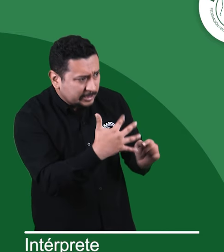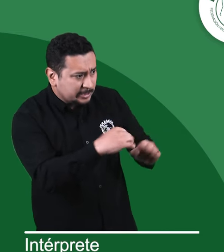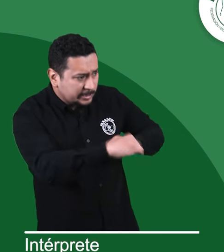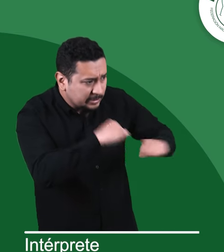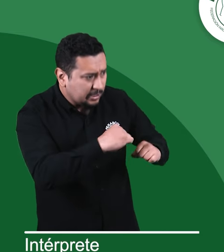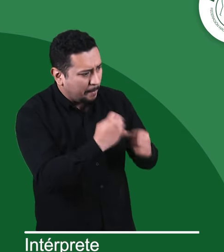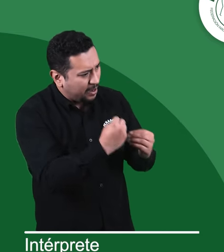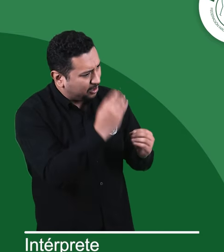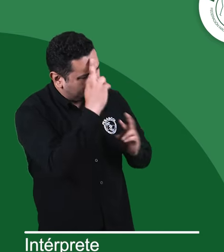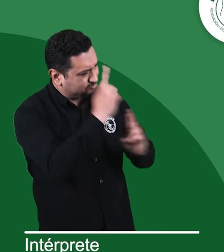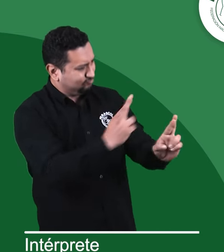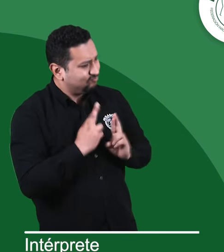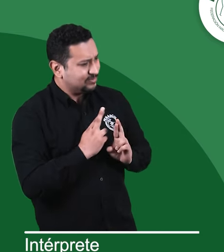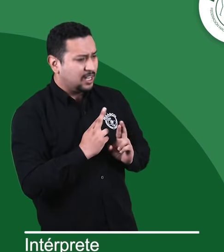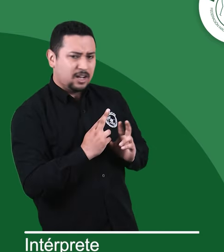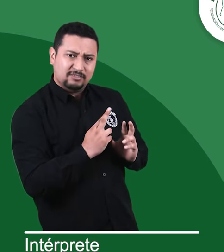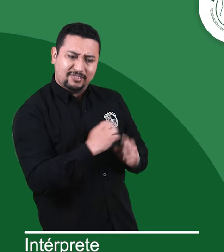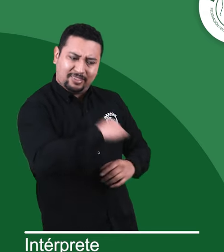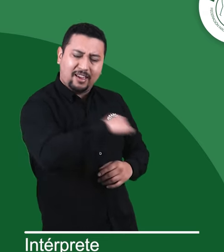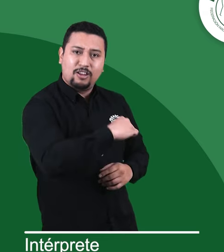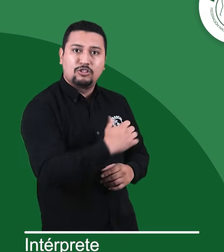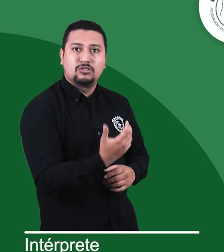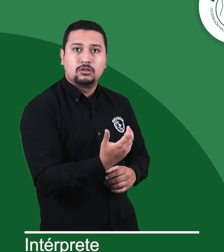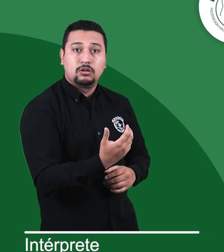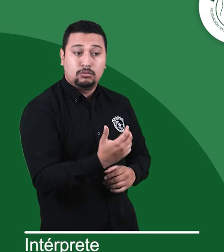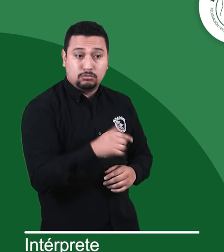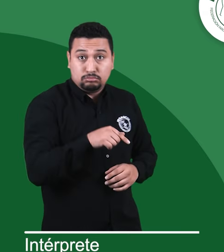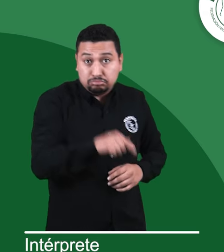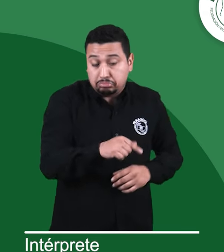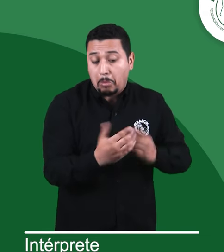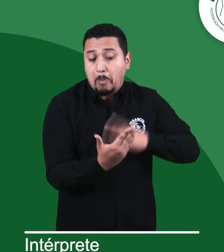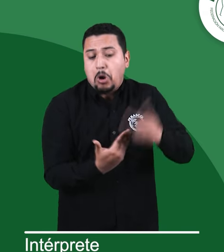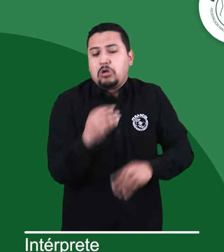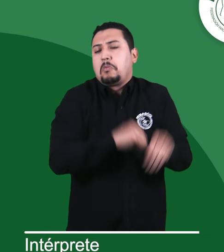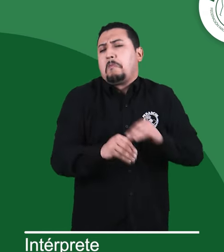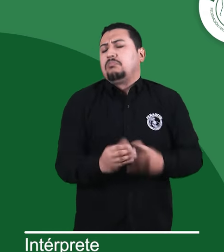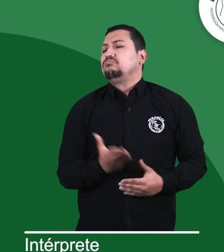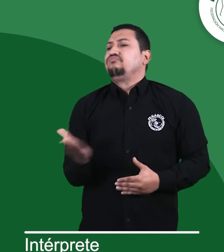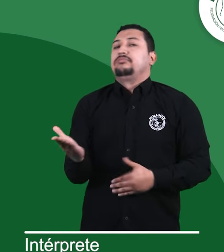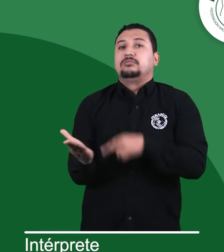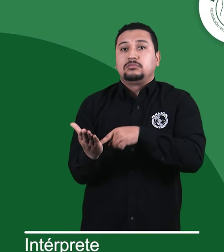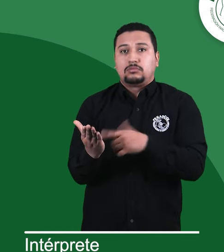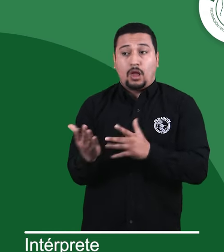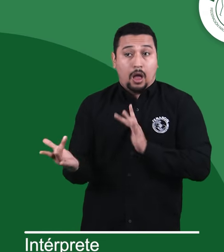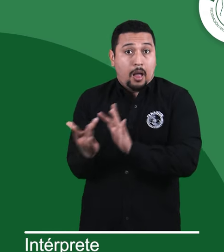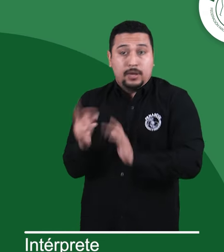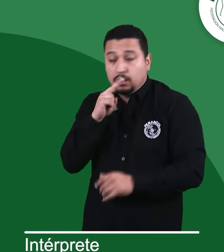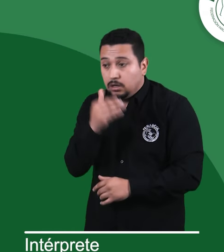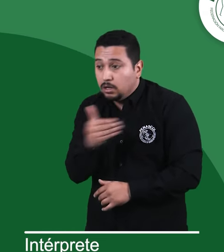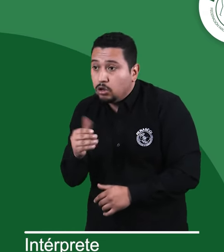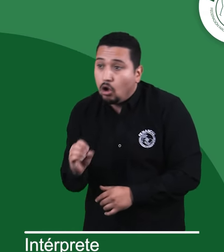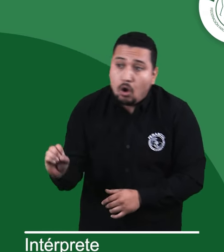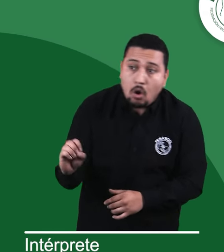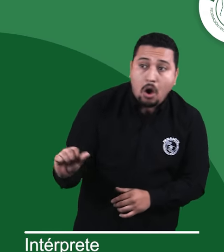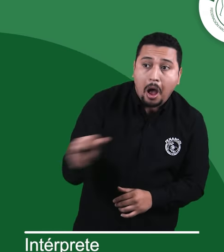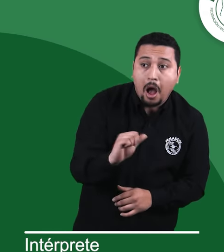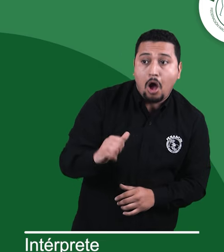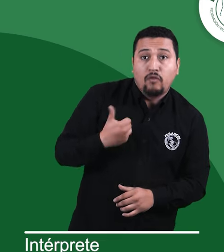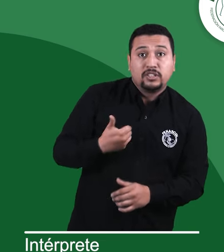el Congreso de la República se tomen acciones afirmativas para garantizar su derecho. Y este proyecto no se queda solamente en la enseñanza para los